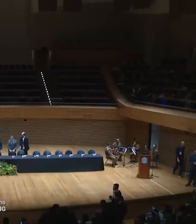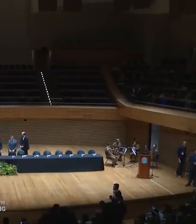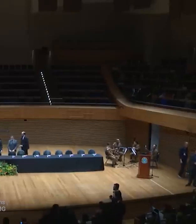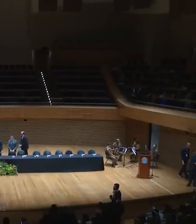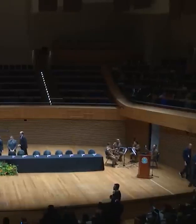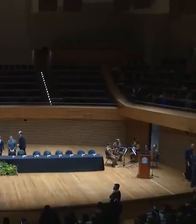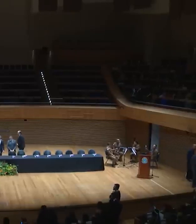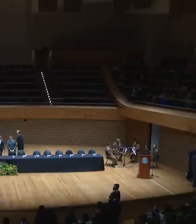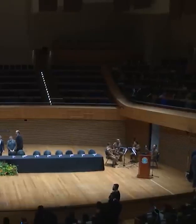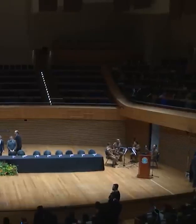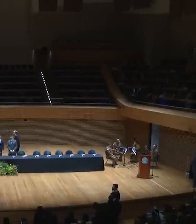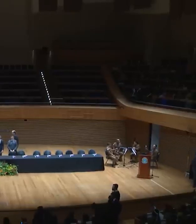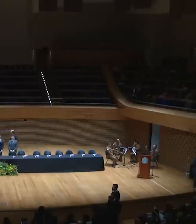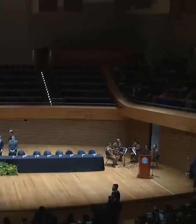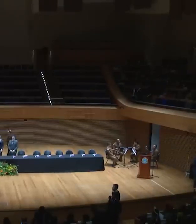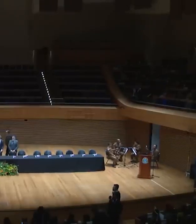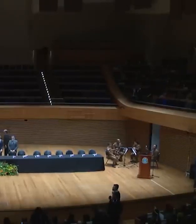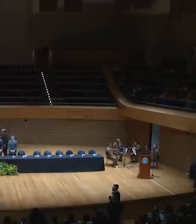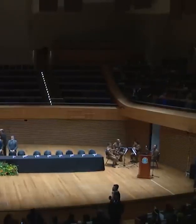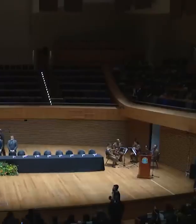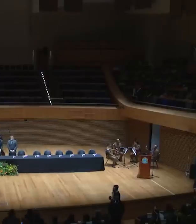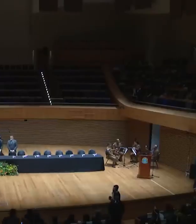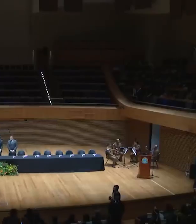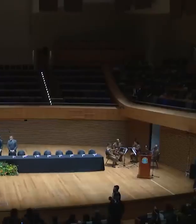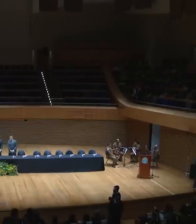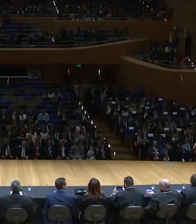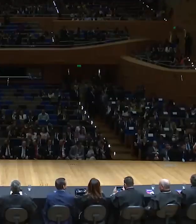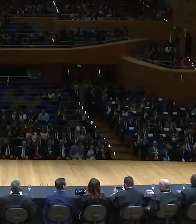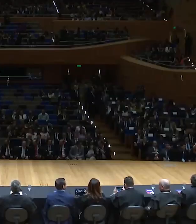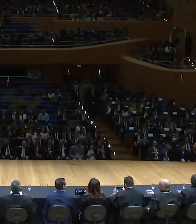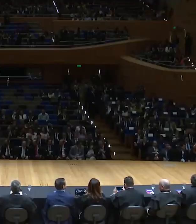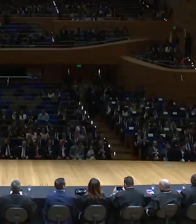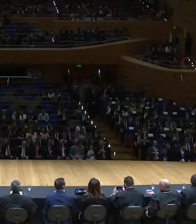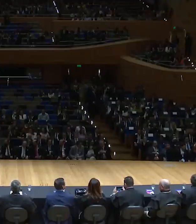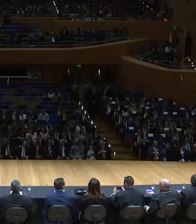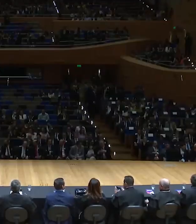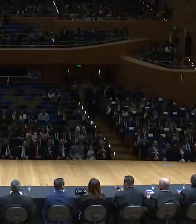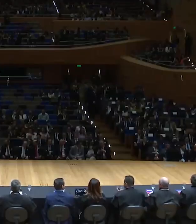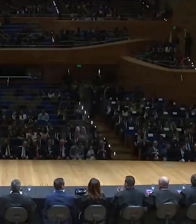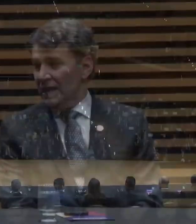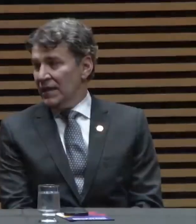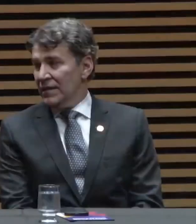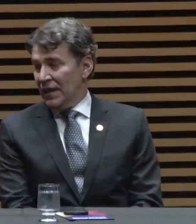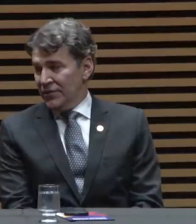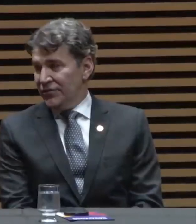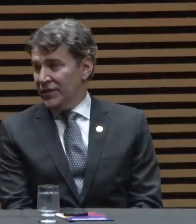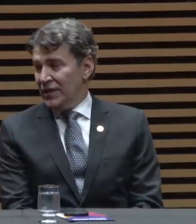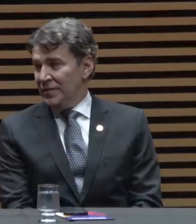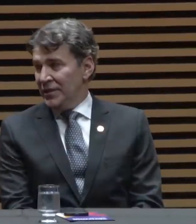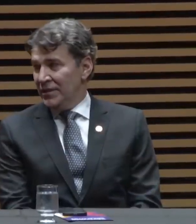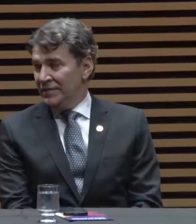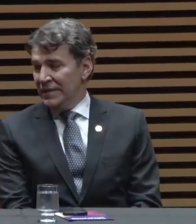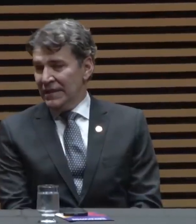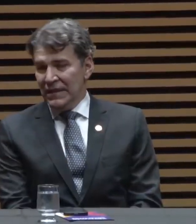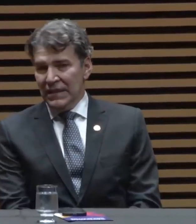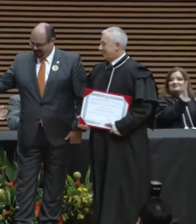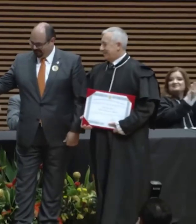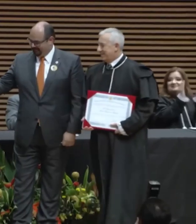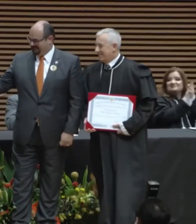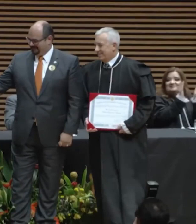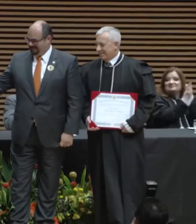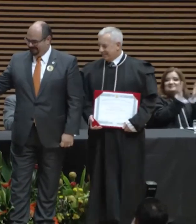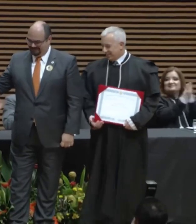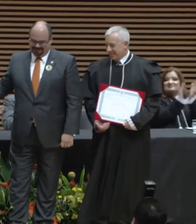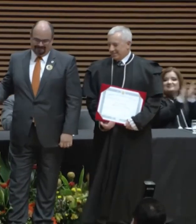2022 para exercício dos cargos nos próximos anos. A solenidade foi realizada na Sala Minas Gerais, em Belo Horizonte,